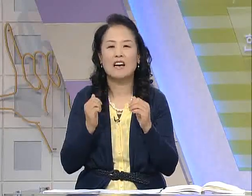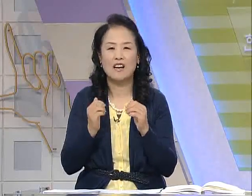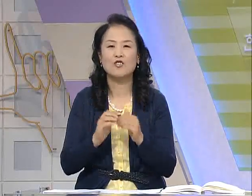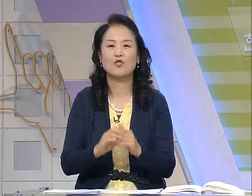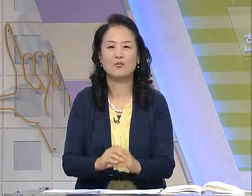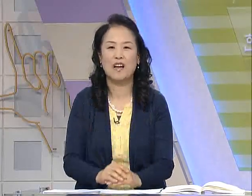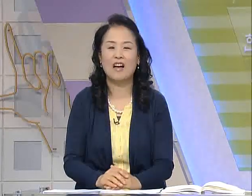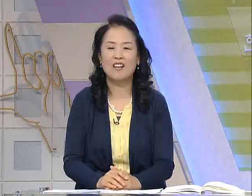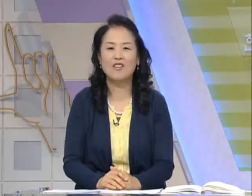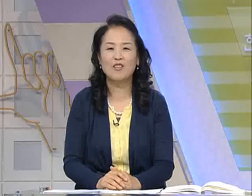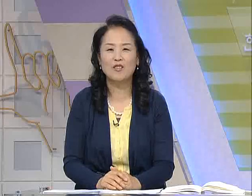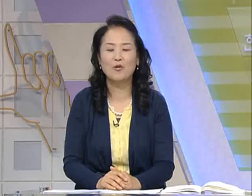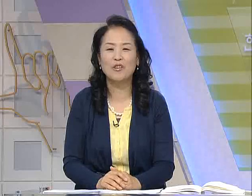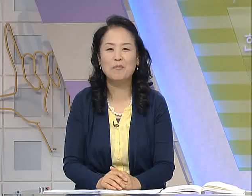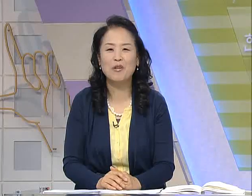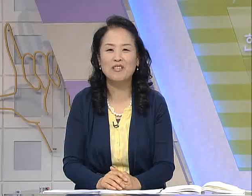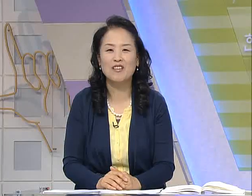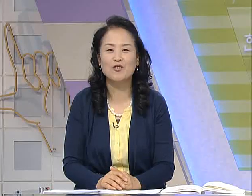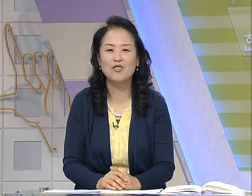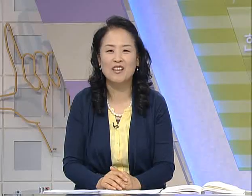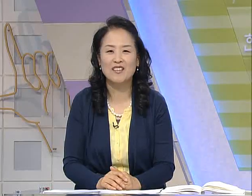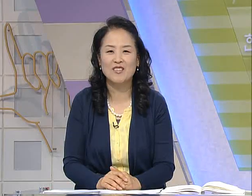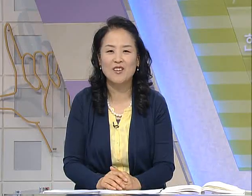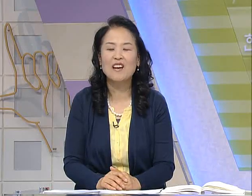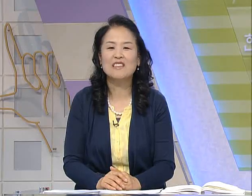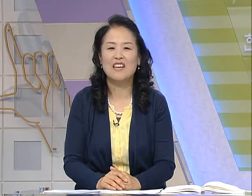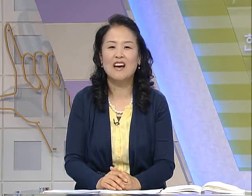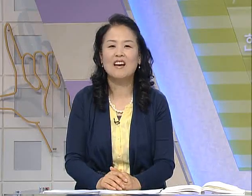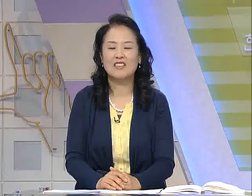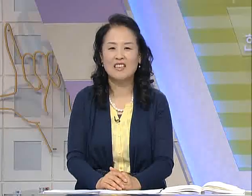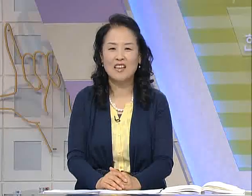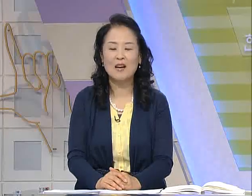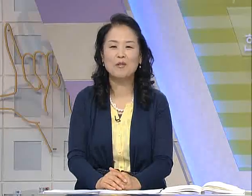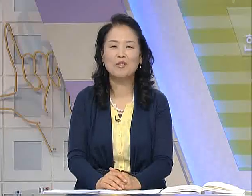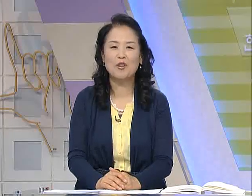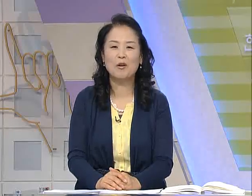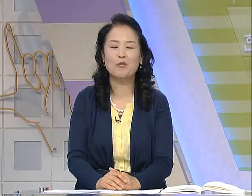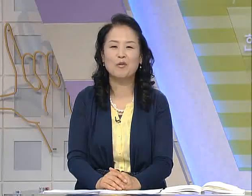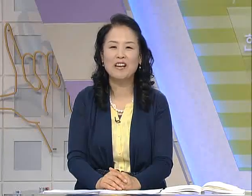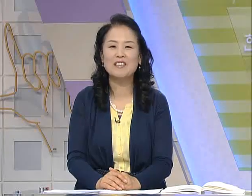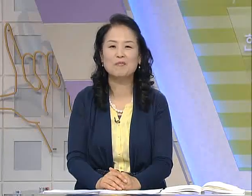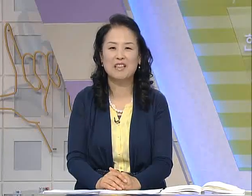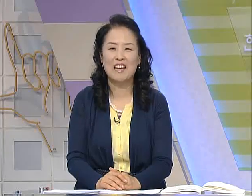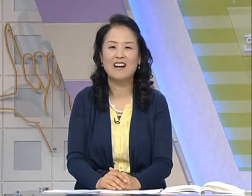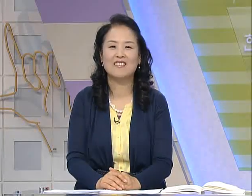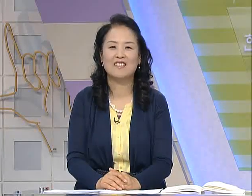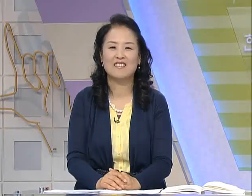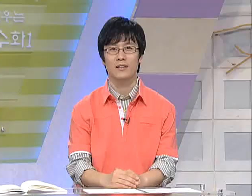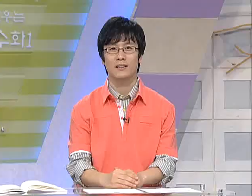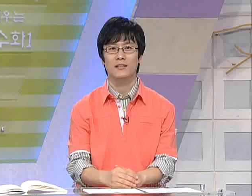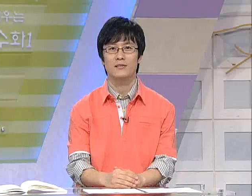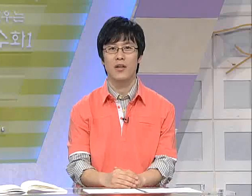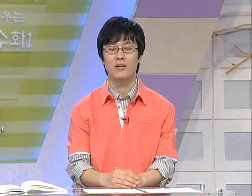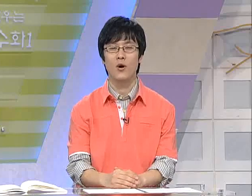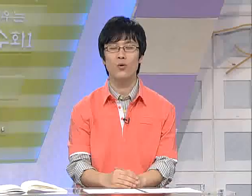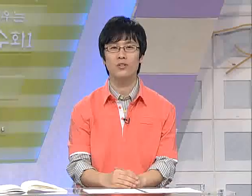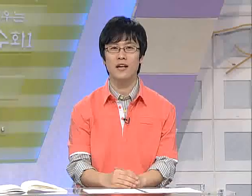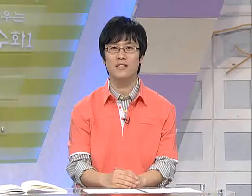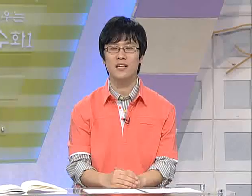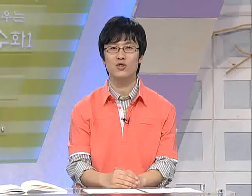약간 춥다. 이런 것들을 농인의 표현에서 읽을 수 있겠죠? 자, 자세히 한 번 더 배워보도록 하겠습니다. 네, 서울은 날씨가